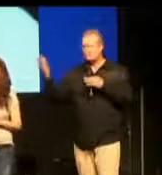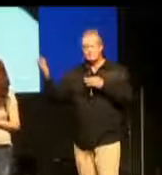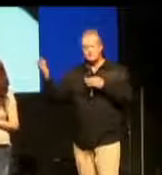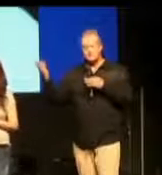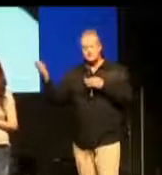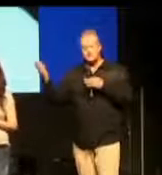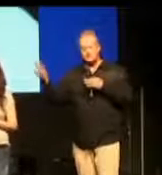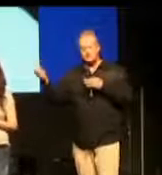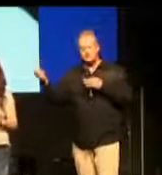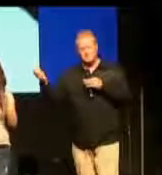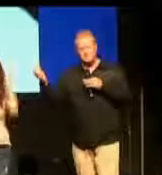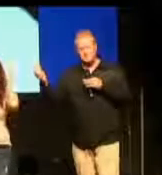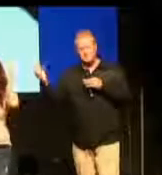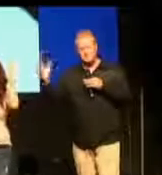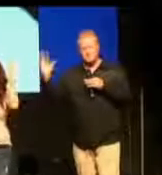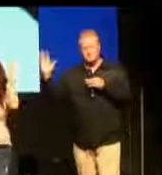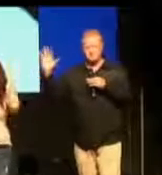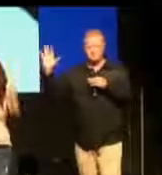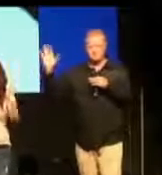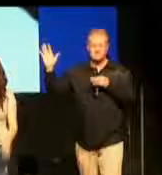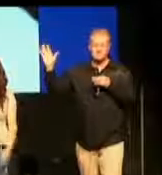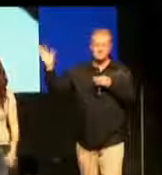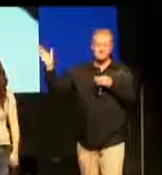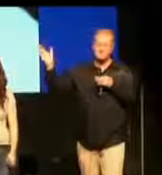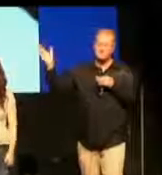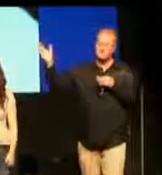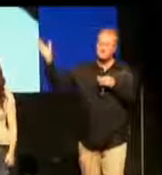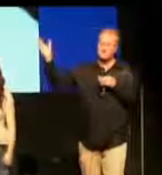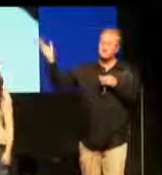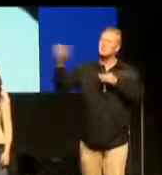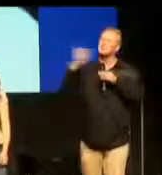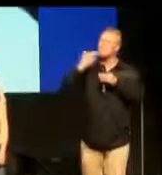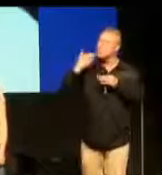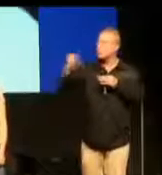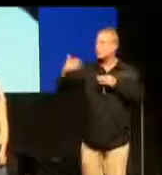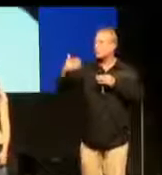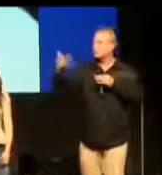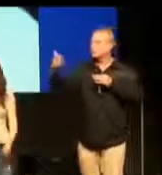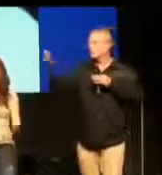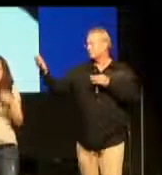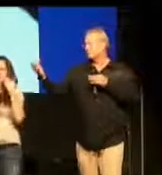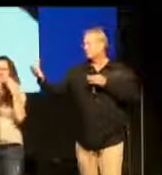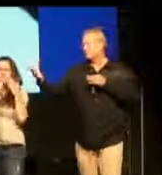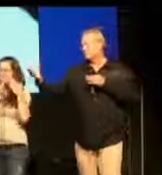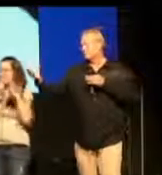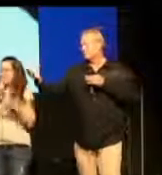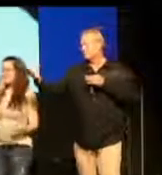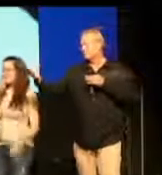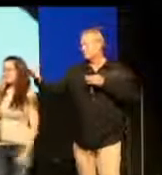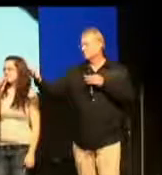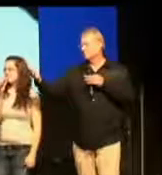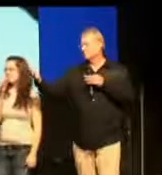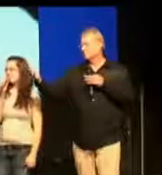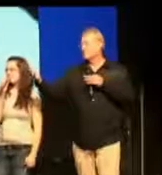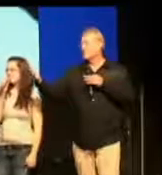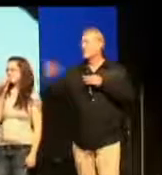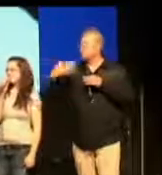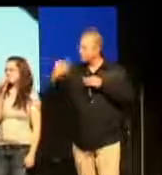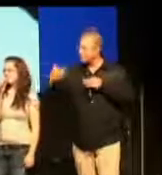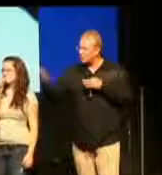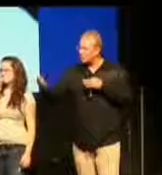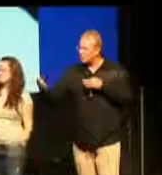Wie vielen fällt es schwer, von Herzen zu vergeben? Man kann die Worte leicht sagen.